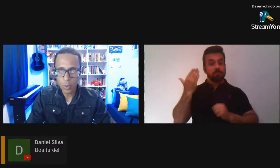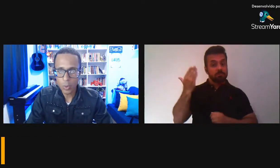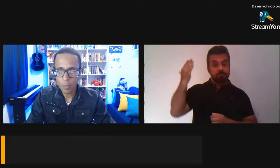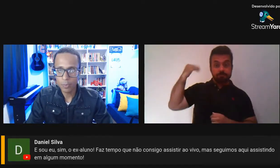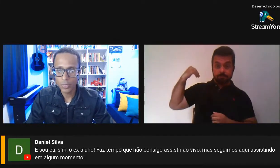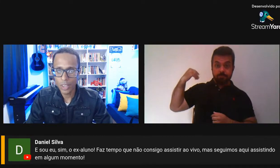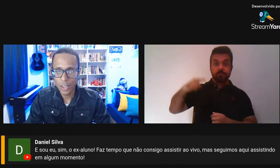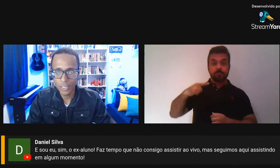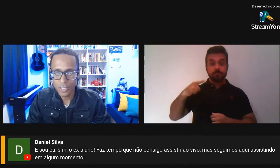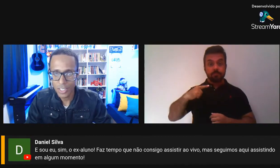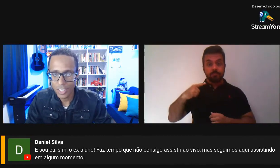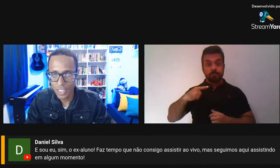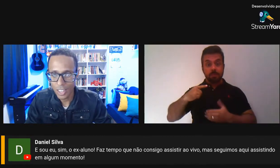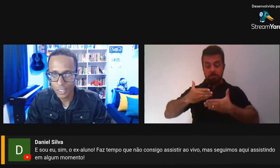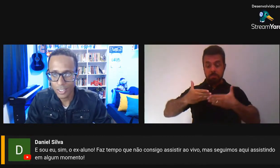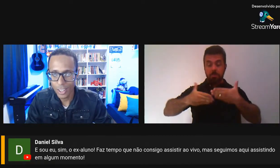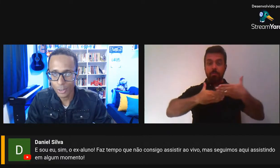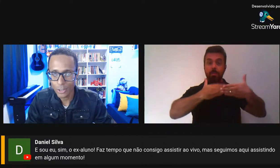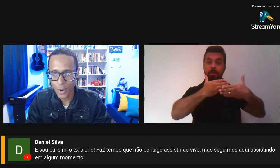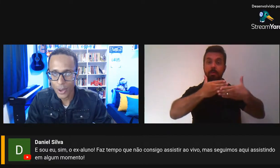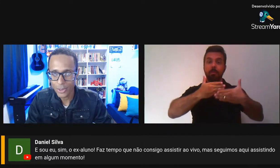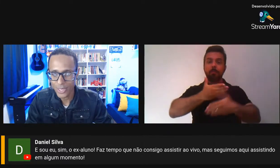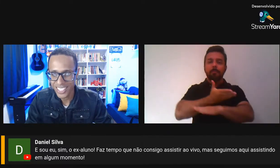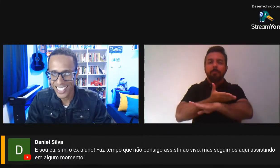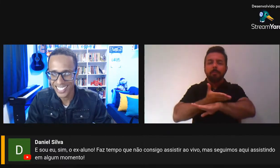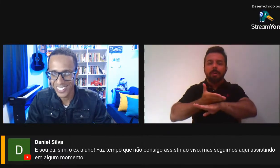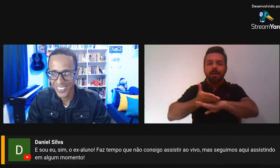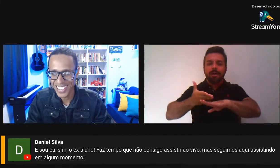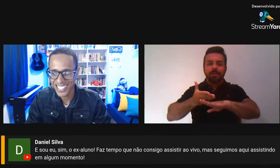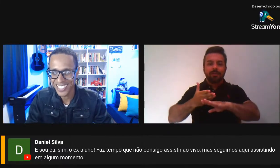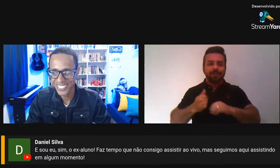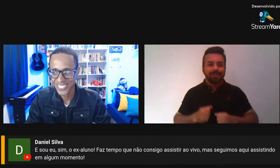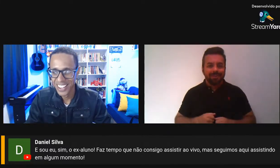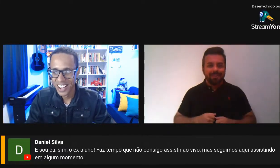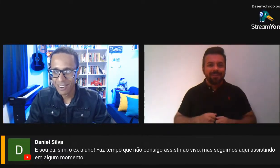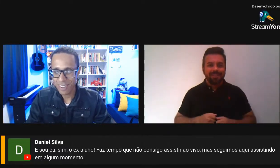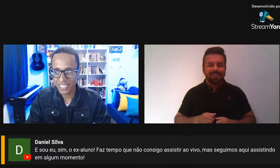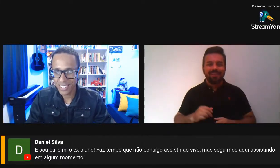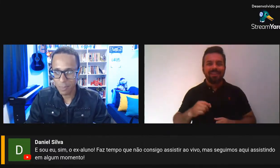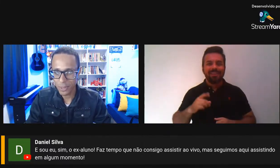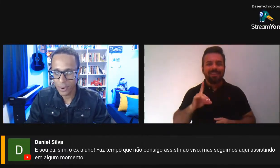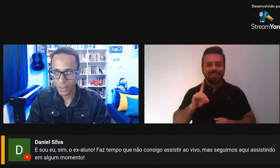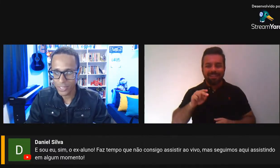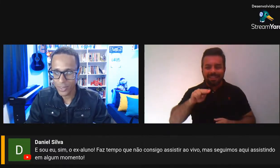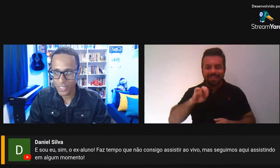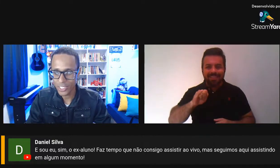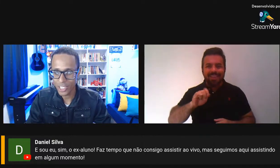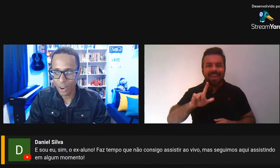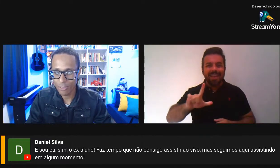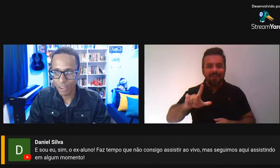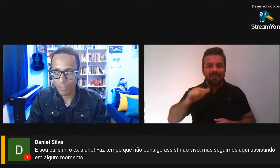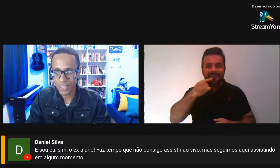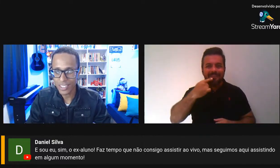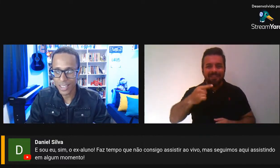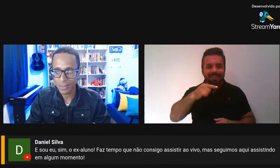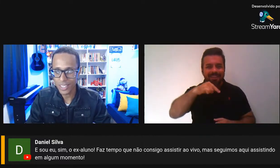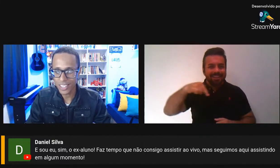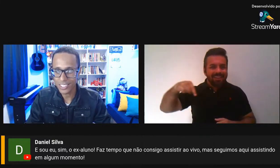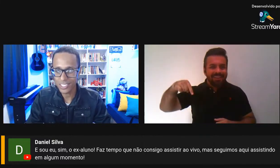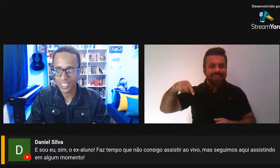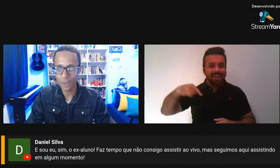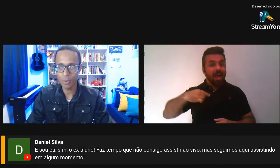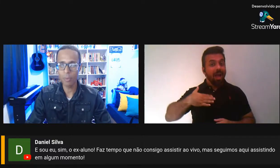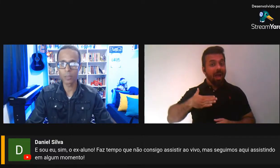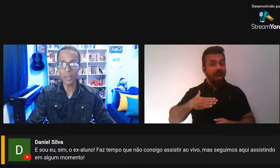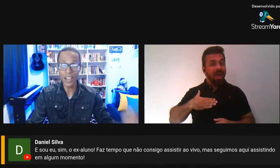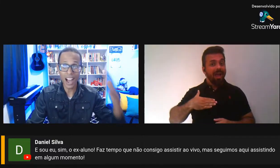branco. O Daniel está dizendo aqui, eu sou eu sim, o ex-aluno. Faz tempo que não consigo assistir ao vivo, mas seguimos